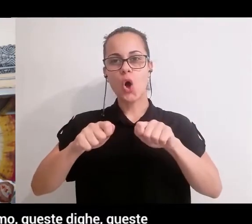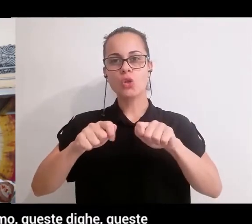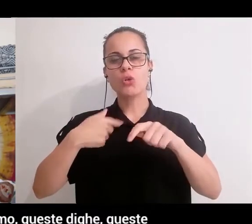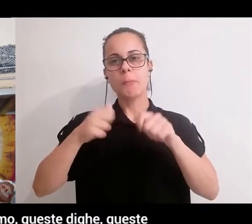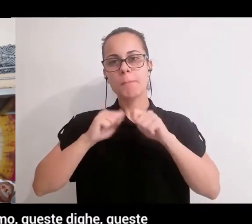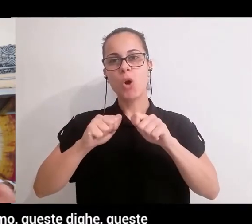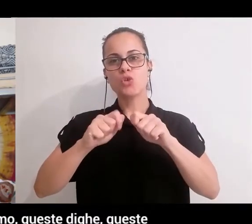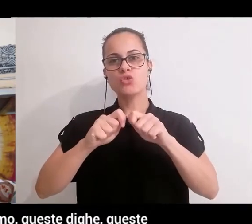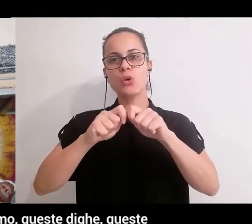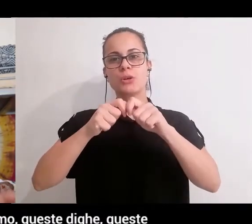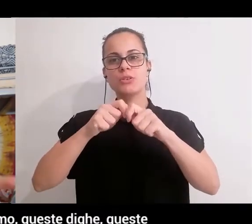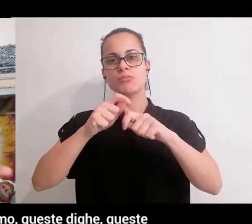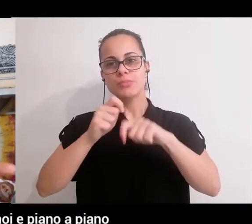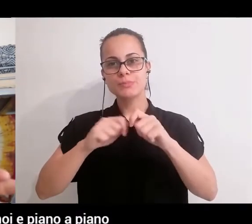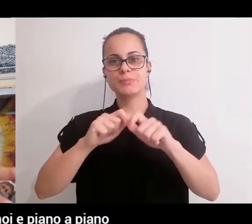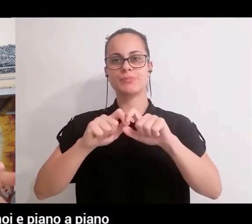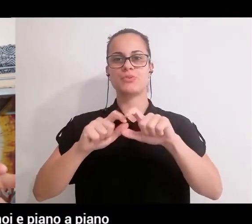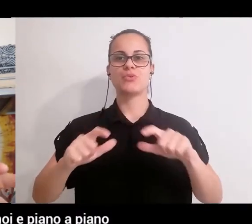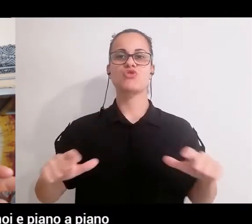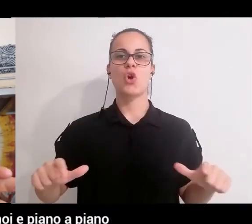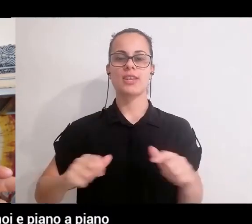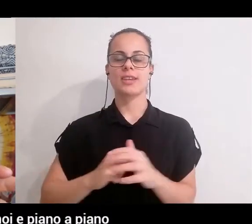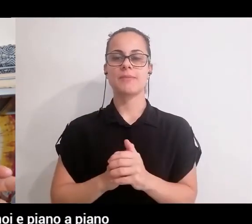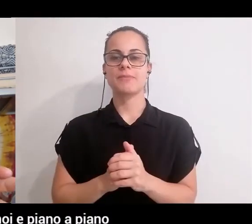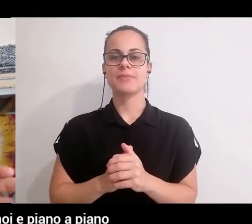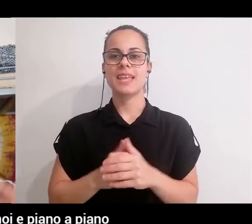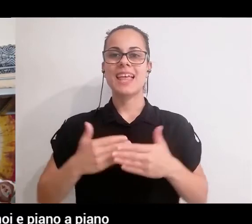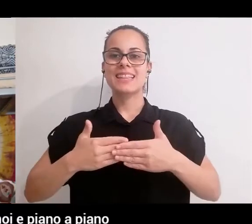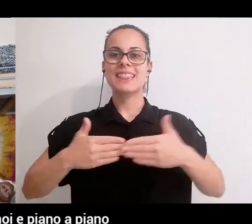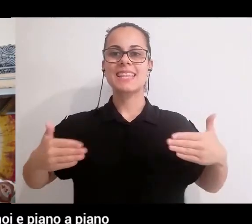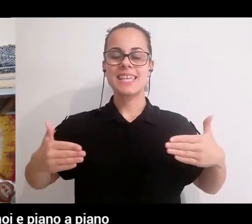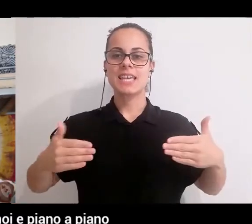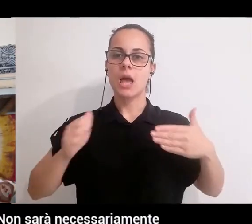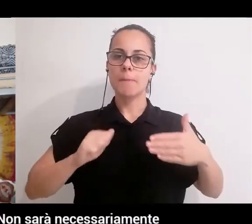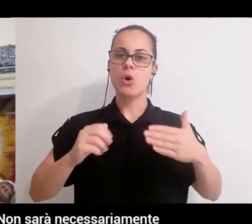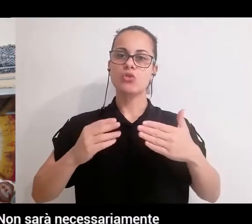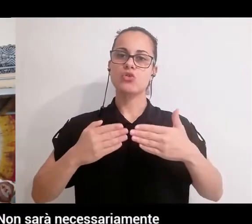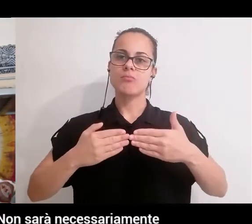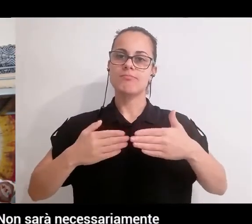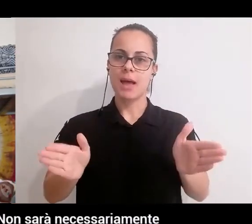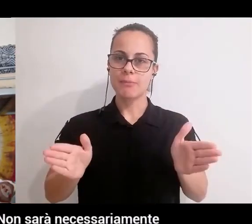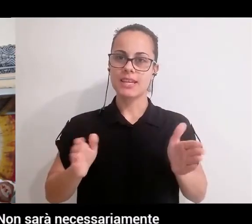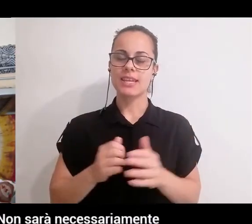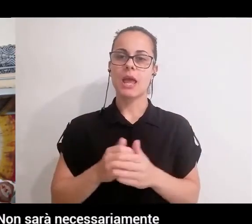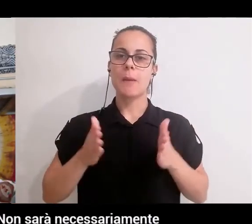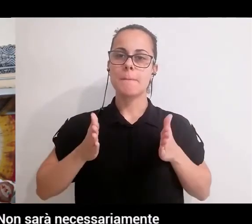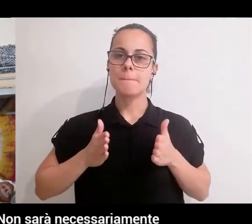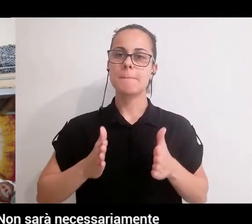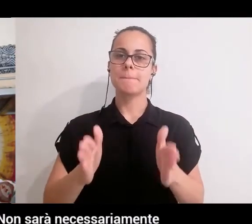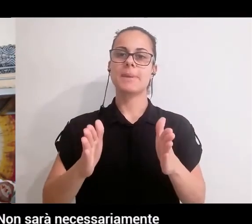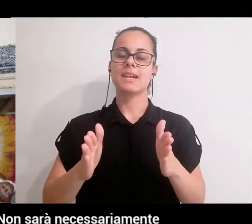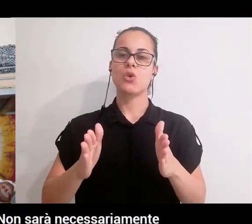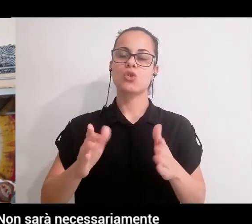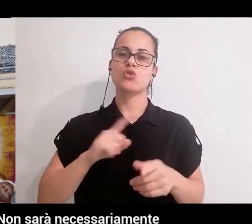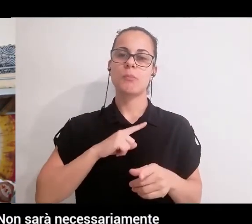ammorbidire diciamo queste dighe, queste istruzioni che abbiamo creato dentro di noi e piano piano incamminarci su un sentiero di